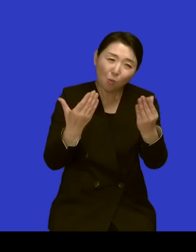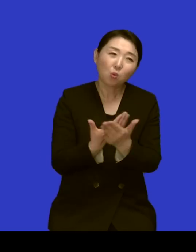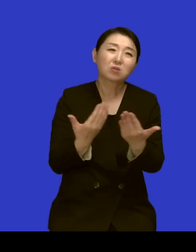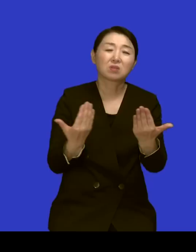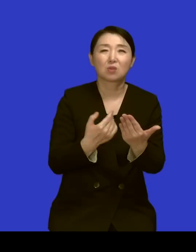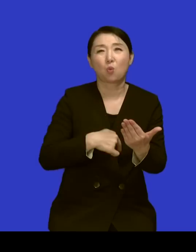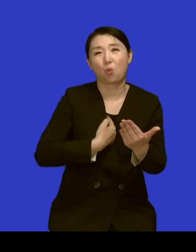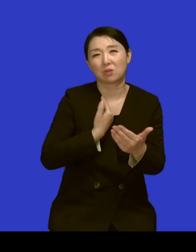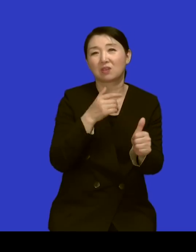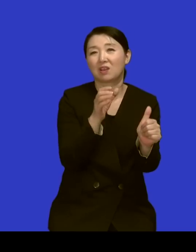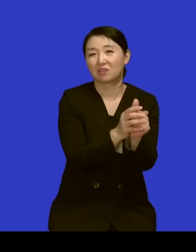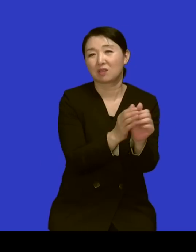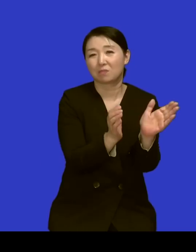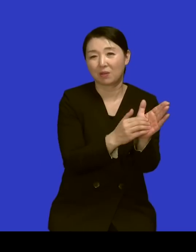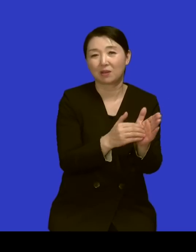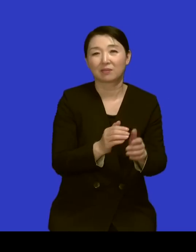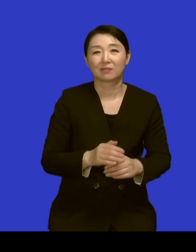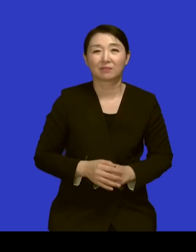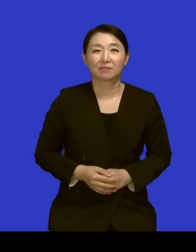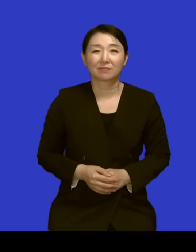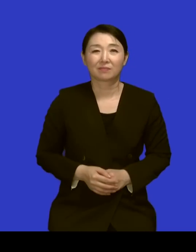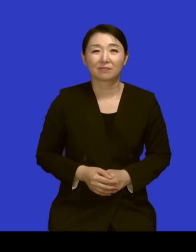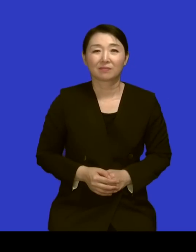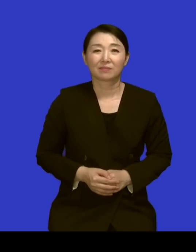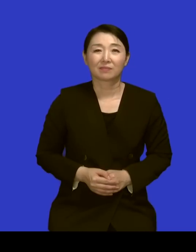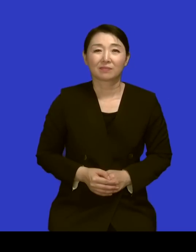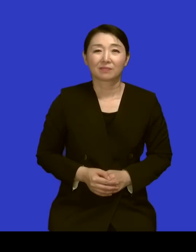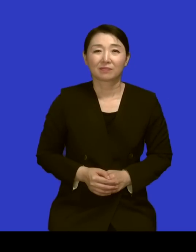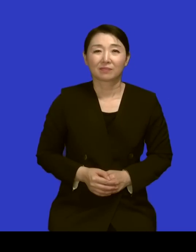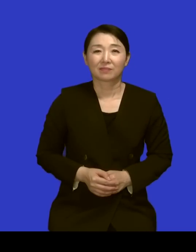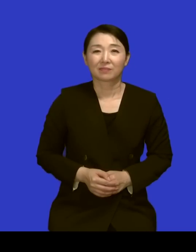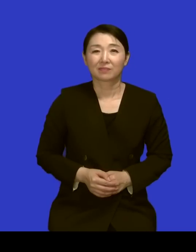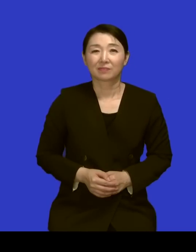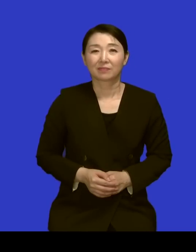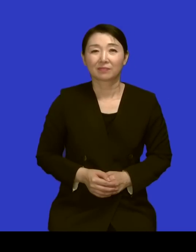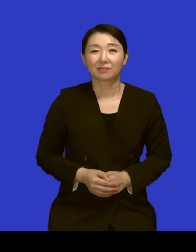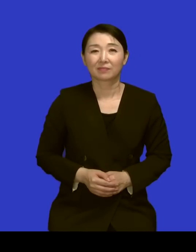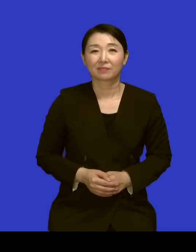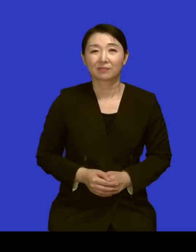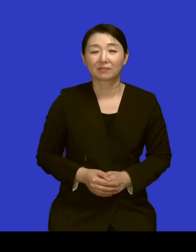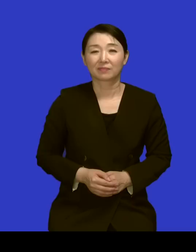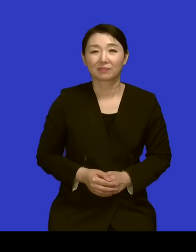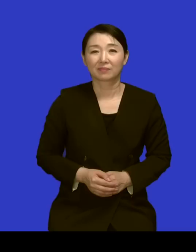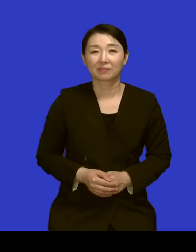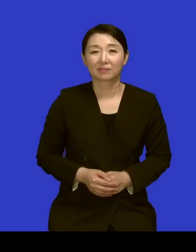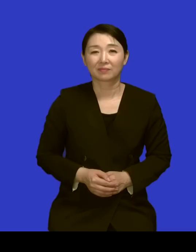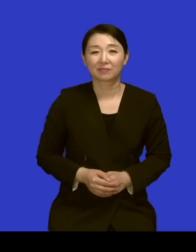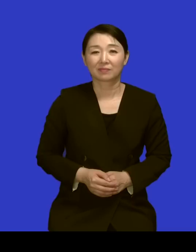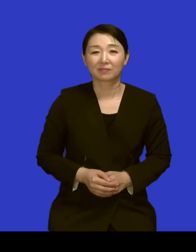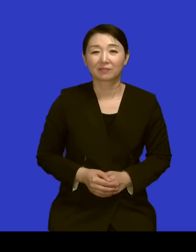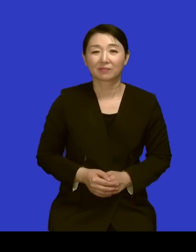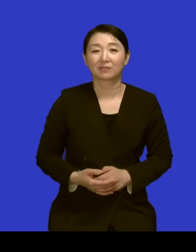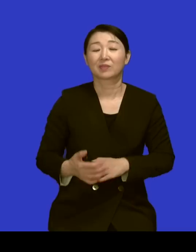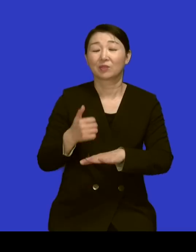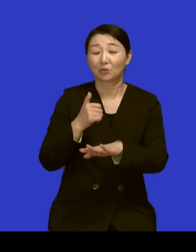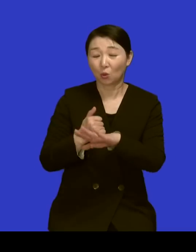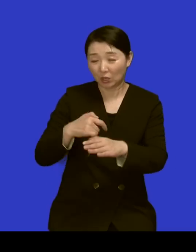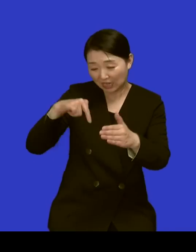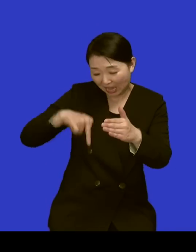말도 못하시죠 그러니까 완전히 하나님의 파워가 그냥 속으로 꽉 차있는 거 같았어요